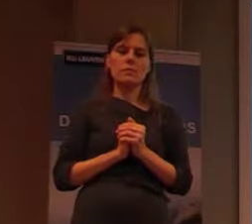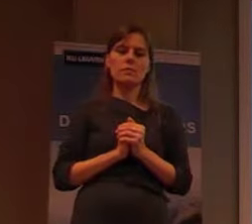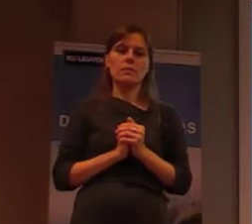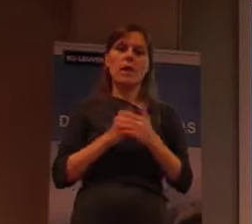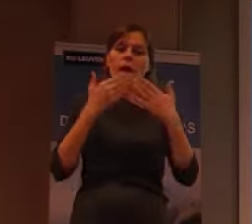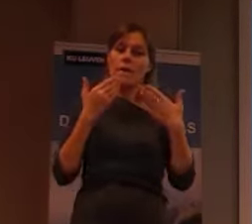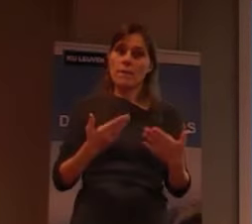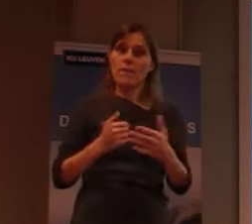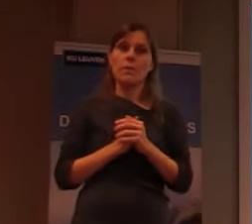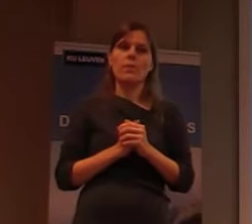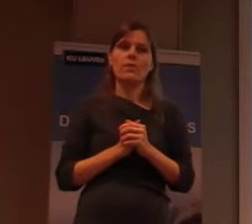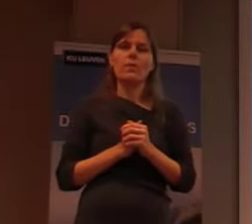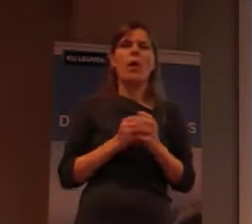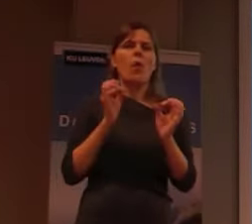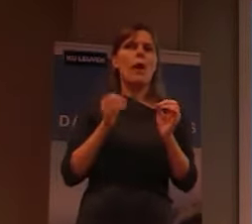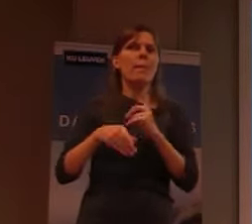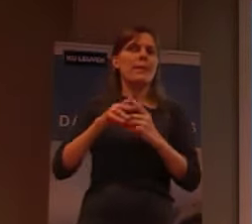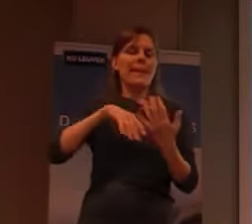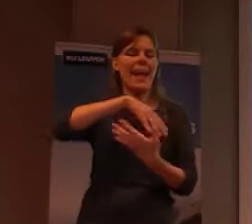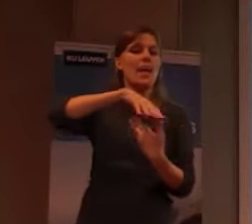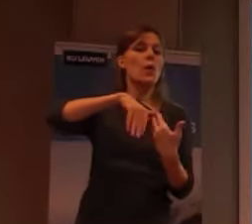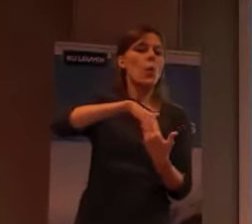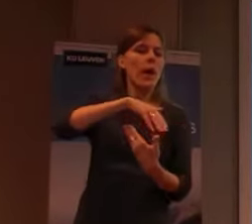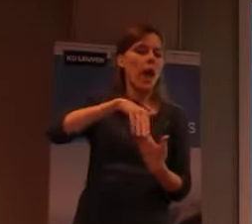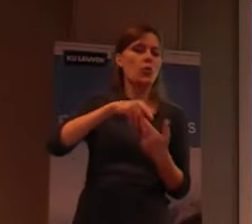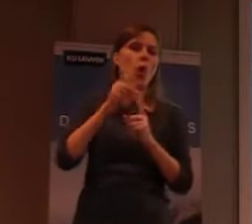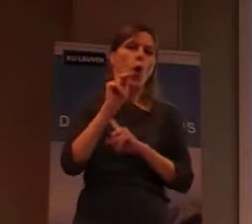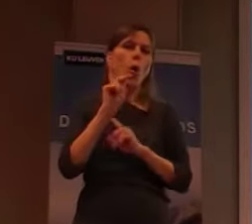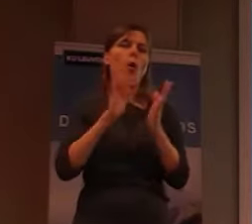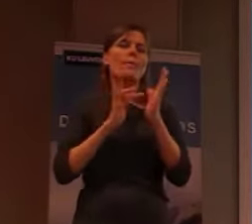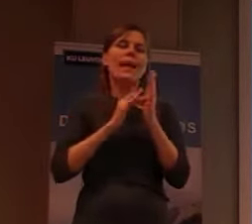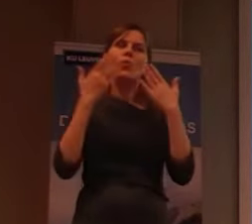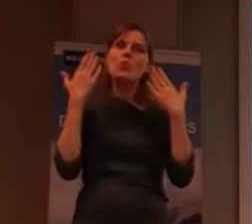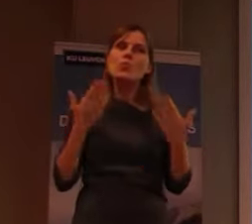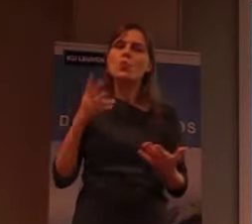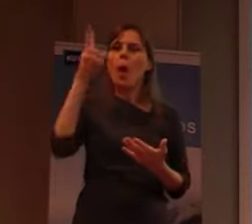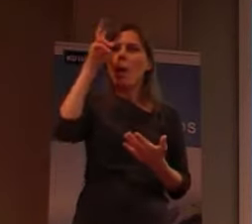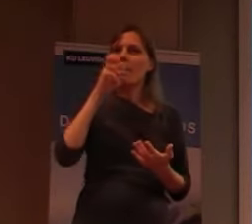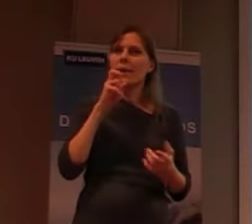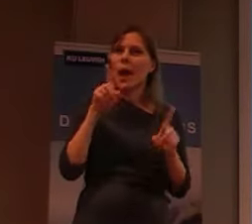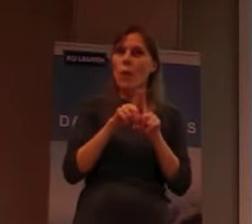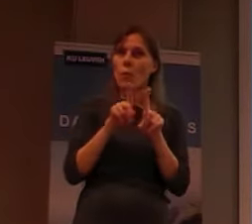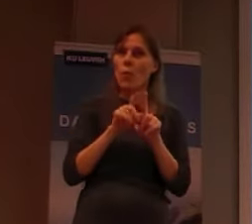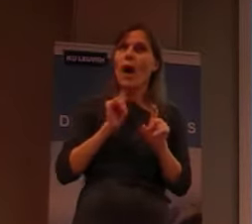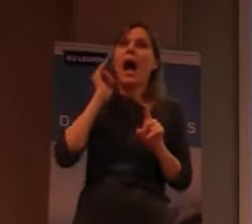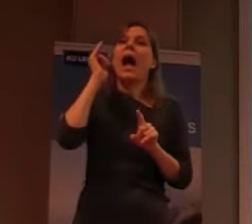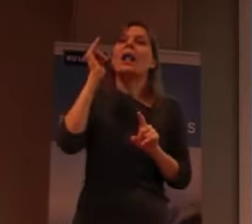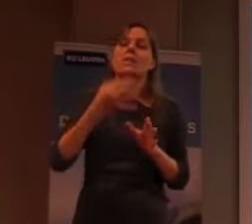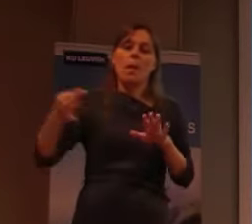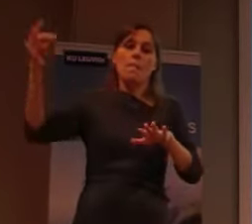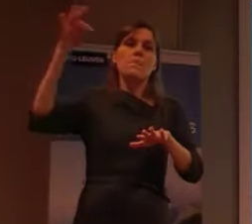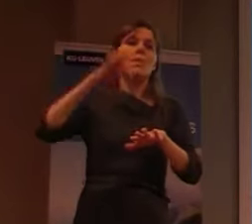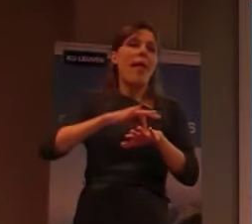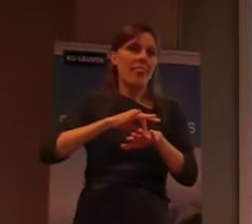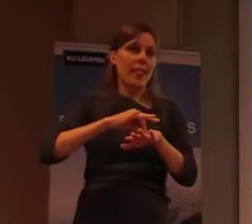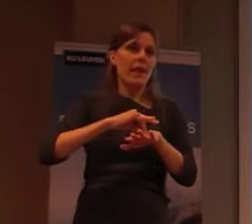Nu, het is, gecompliceerder dan dat, want, nu, nu begrijpt men ergens, dat, als het dan, besmettelijk is, het is